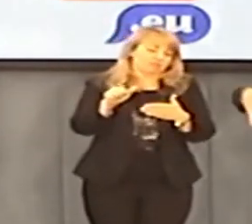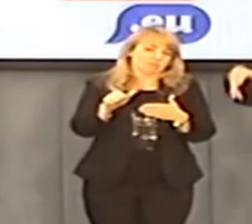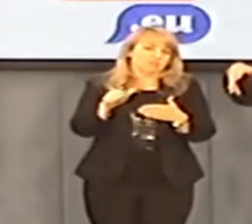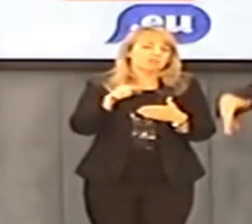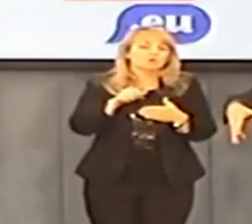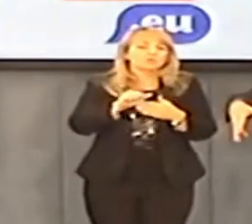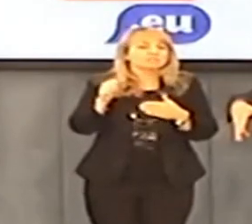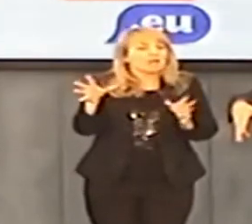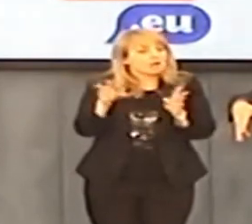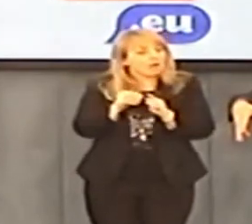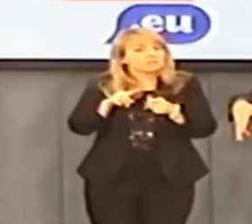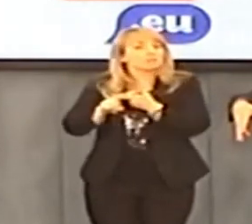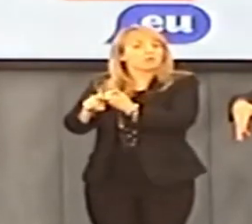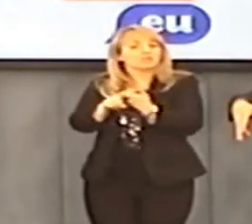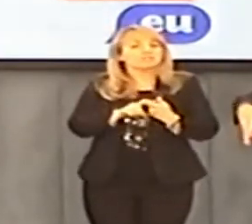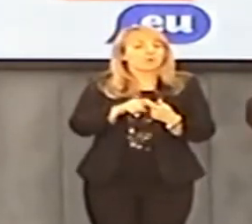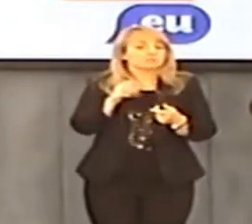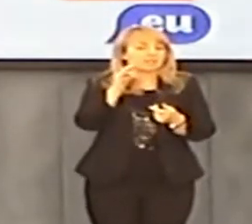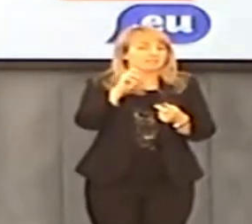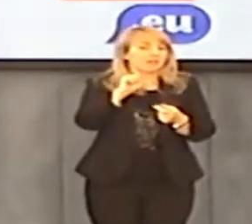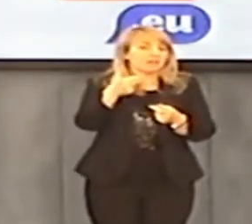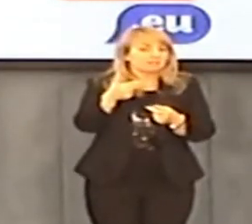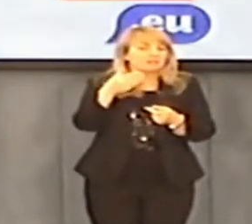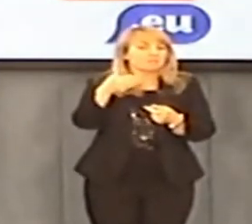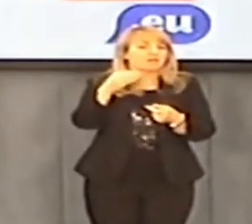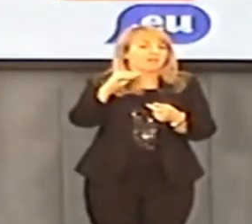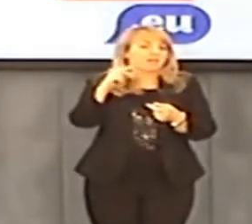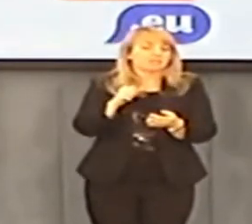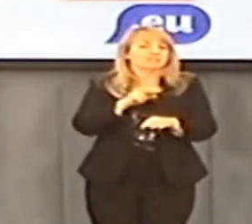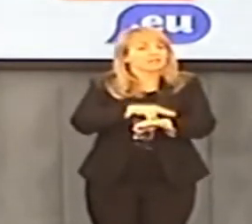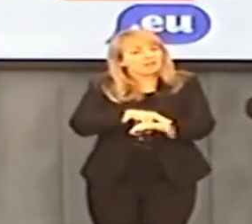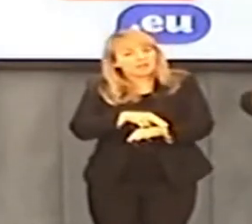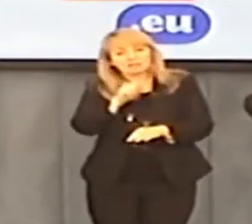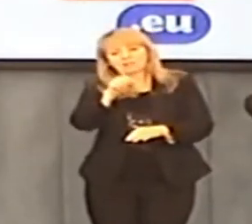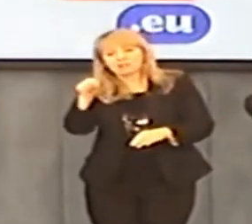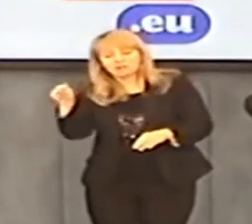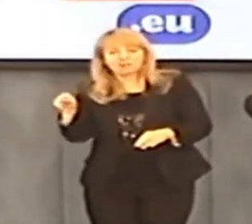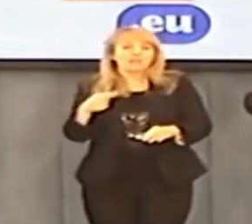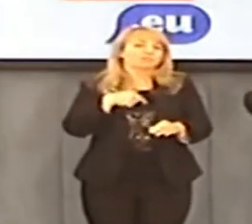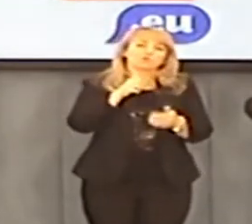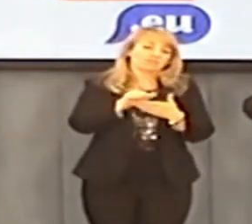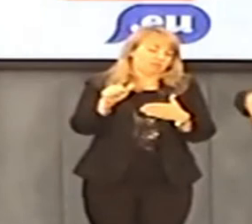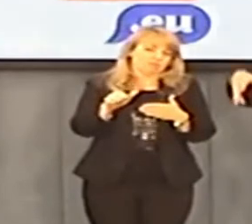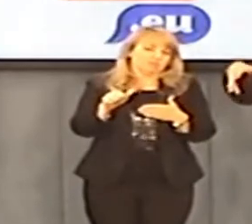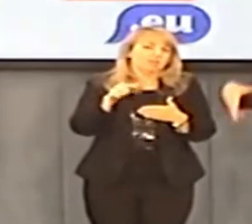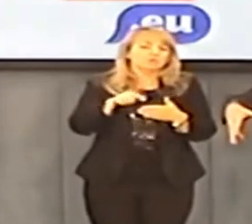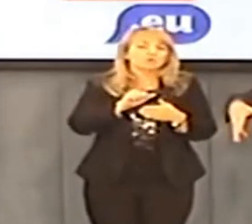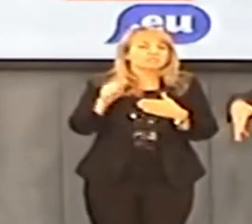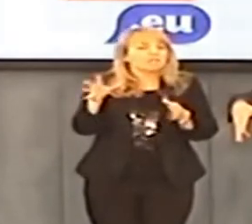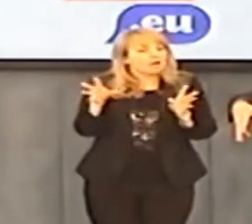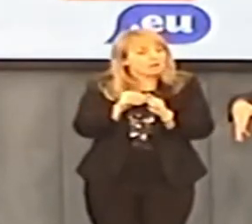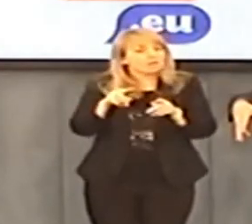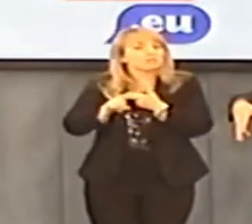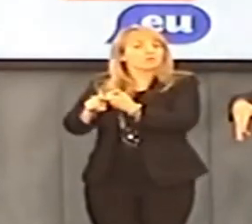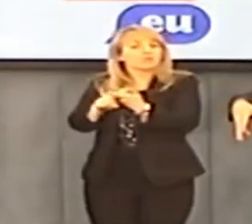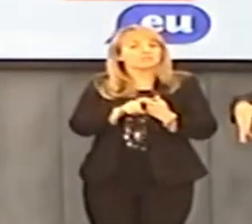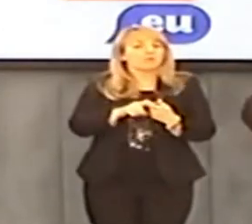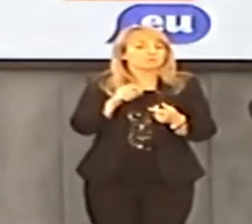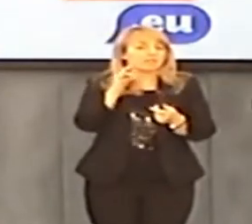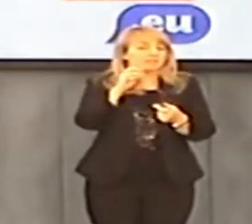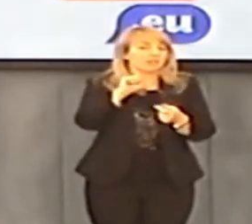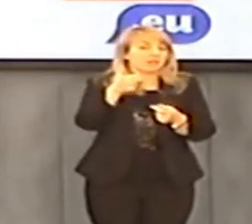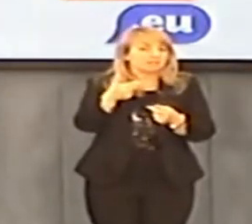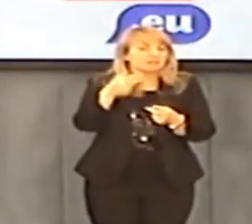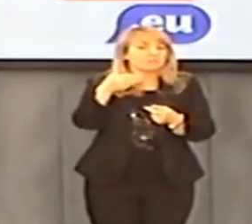majątkowe, ani nie chodzi o zegarek, tylko skąd się ten zegarek wziął, w związku z czym, jaki to ma ewentualnie związek z Canmedia i ze 100 miliardami